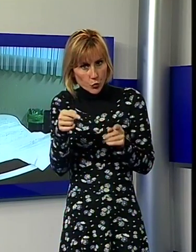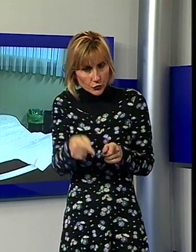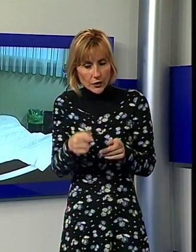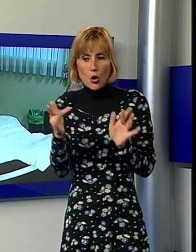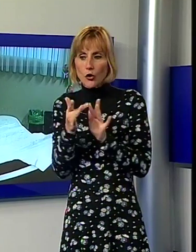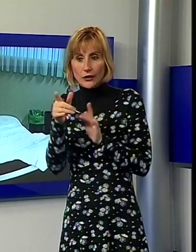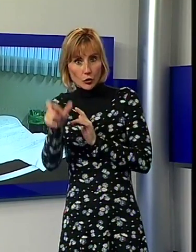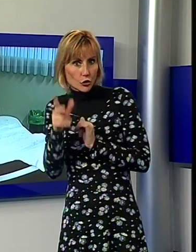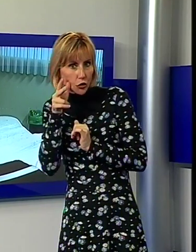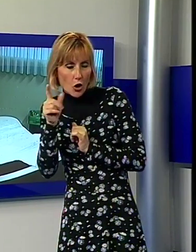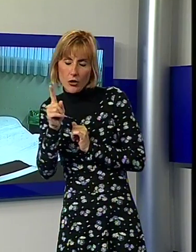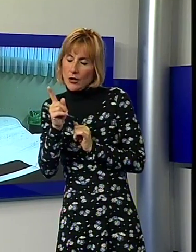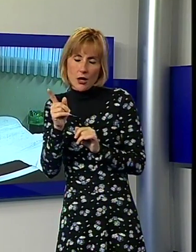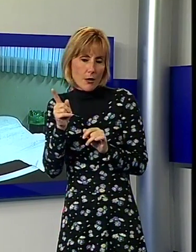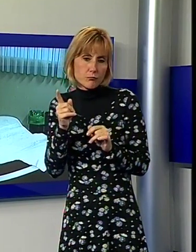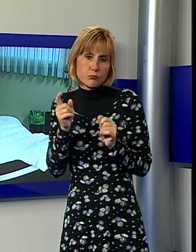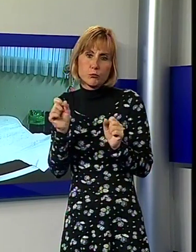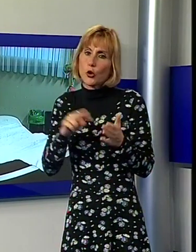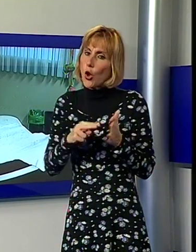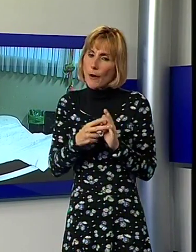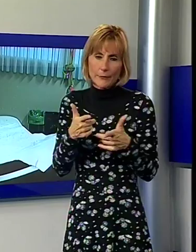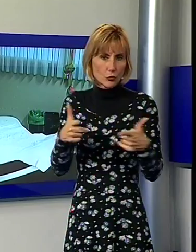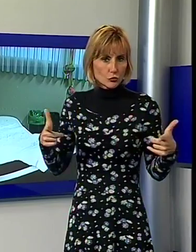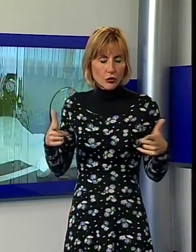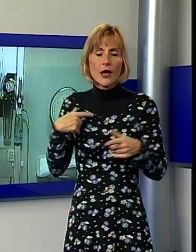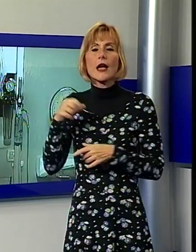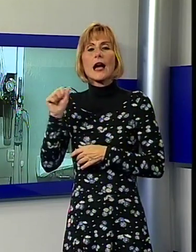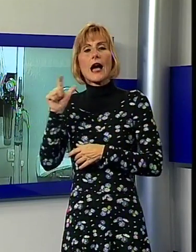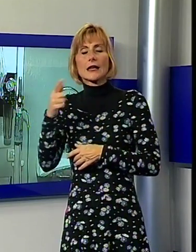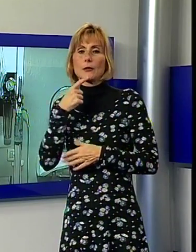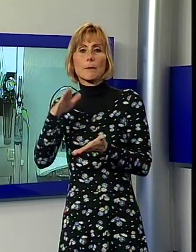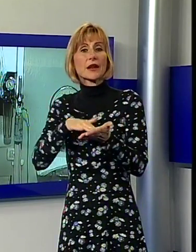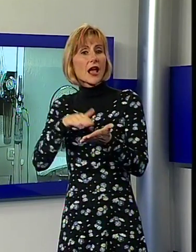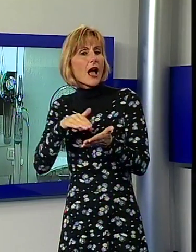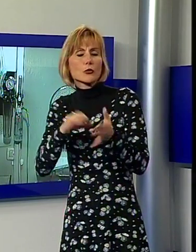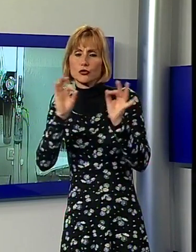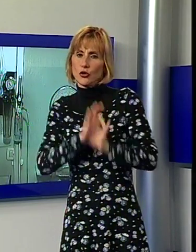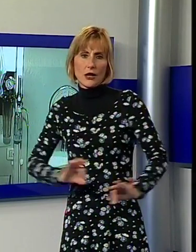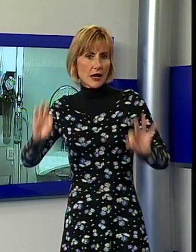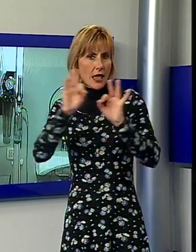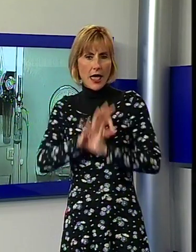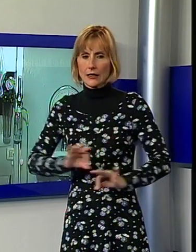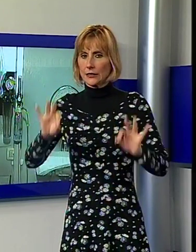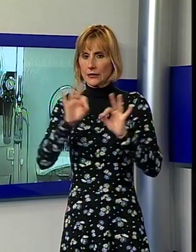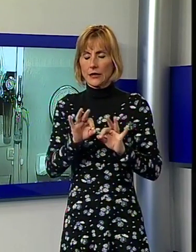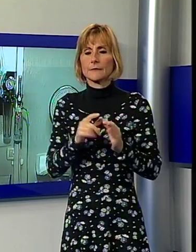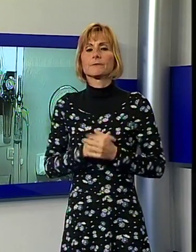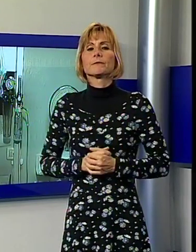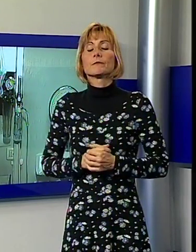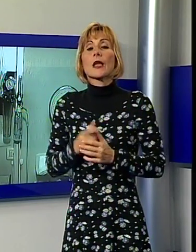questione. Non vi sono quindi per questa vicenda, conclude la ASL, precauzioni da prendere in nessun ambito. I primi sintomi per la